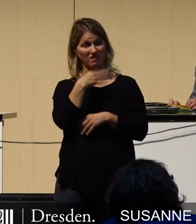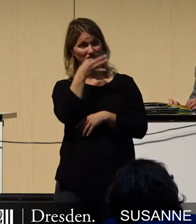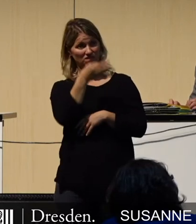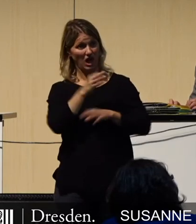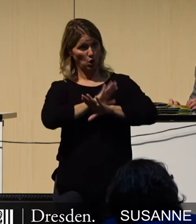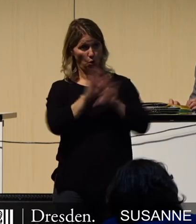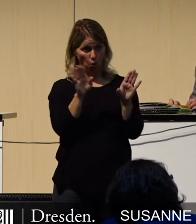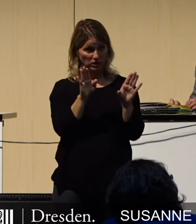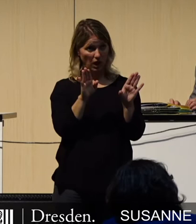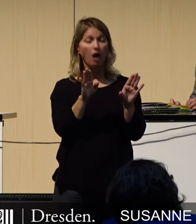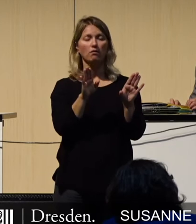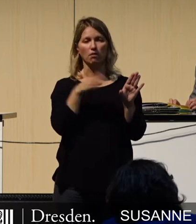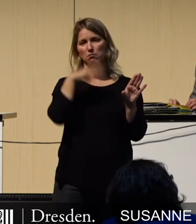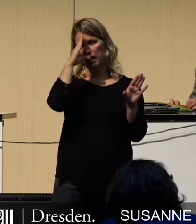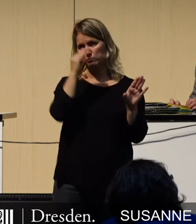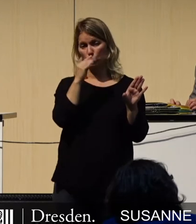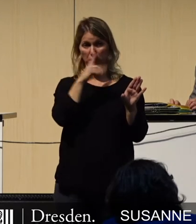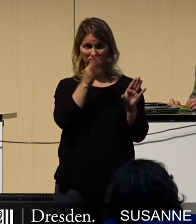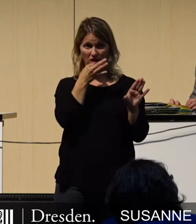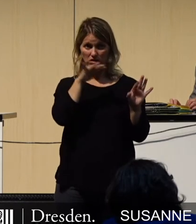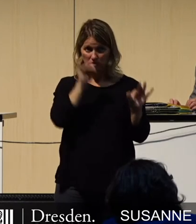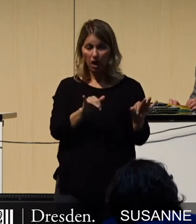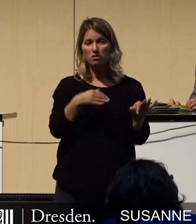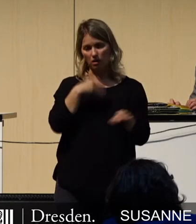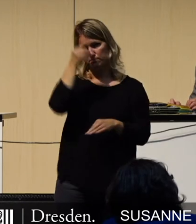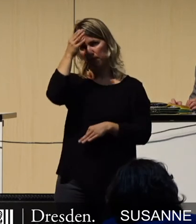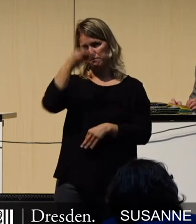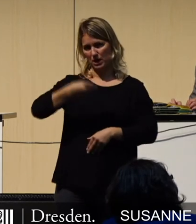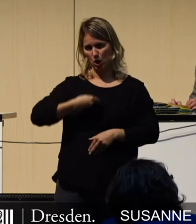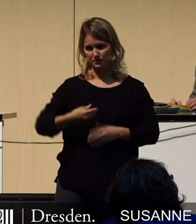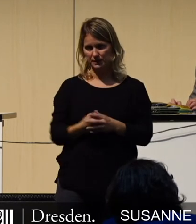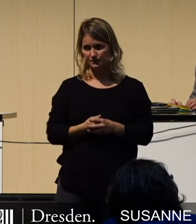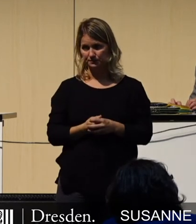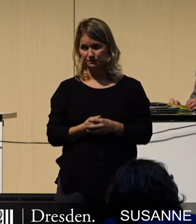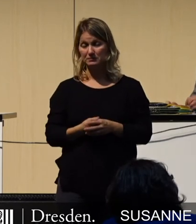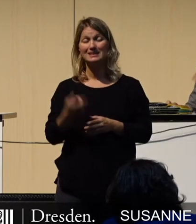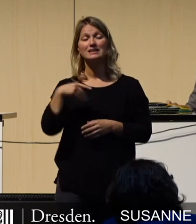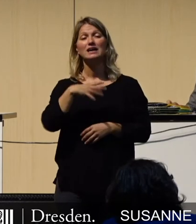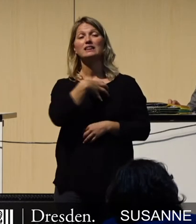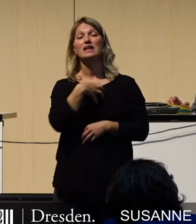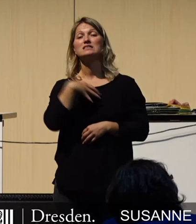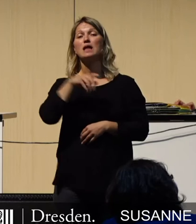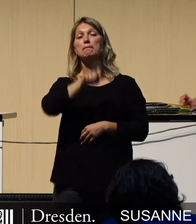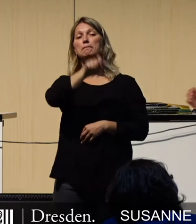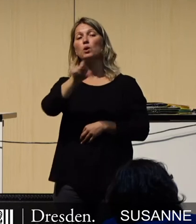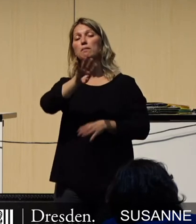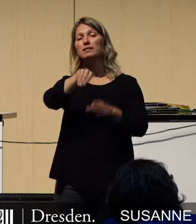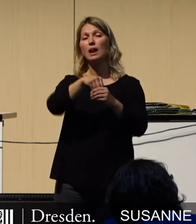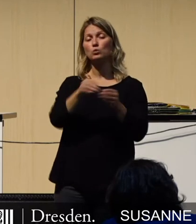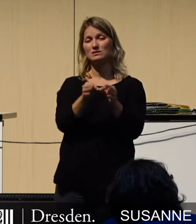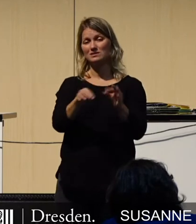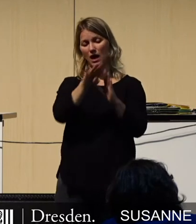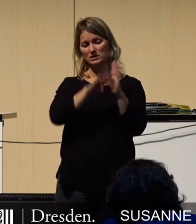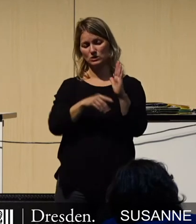unwissend. Aber jetzt aufwachen, wir haben in Dresden ja eine Bürgerbeteiligungssatzung, naja gerade mal so